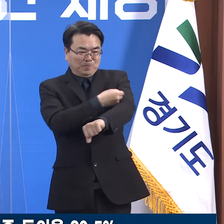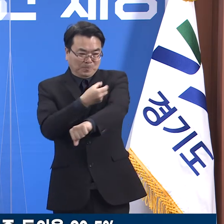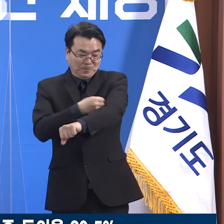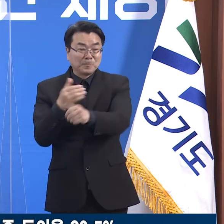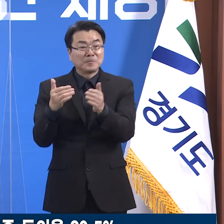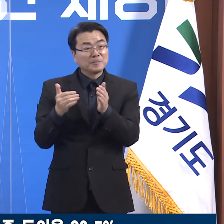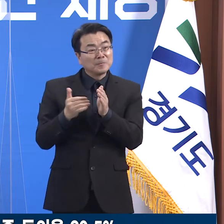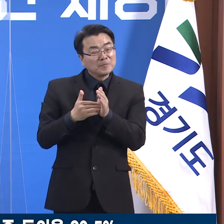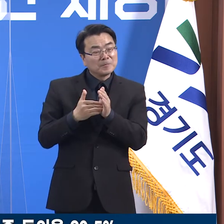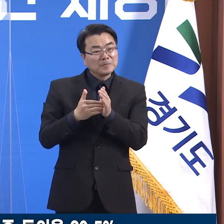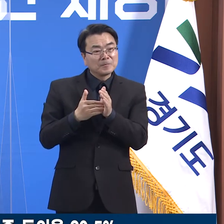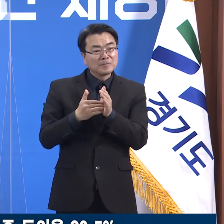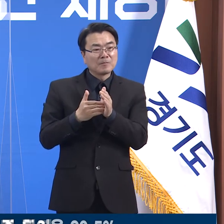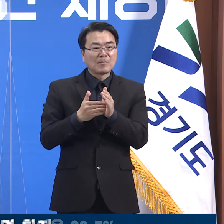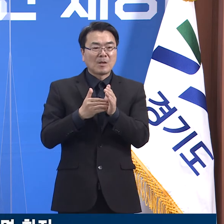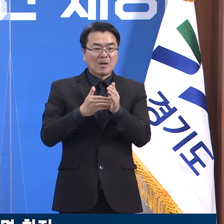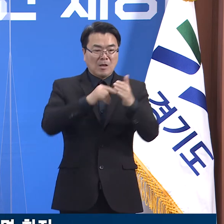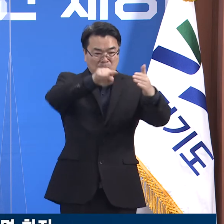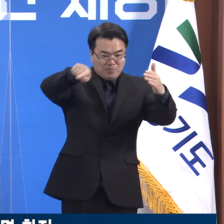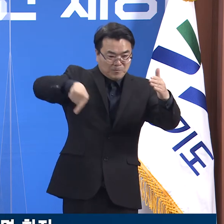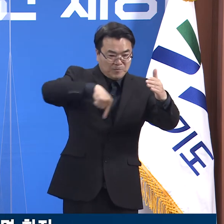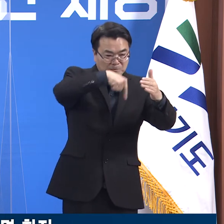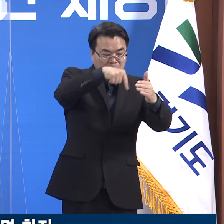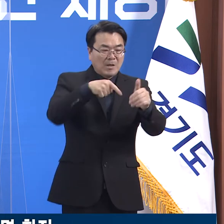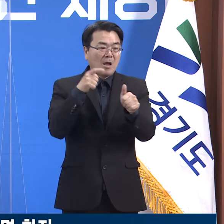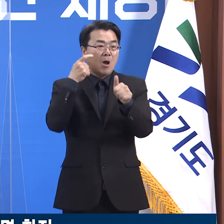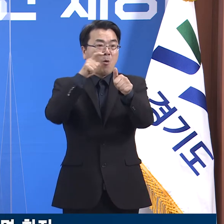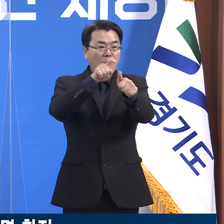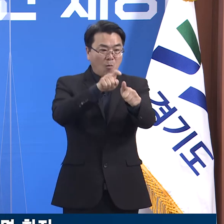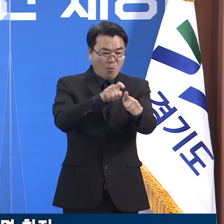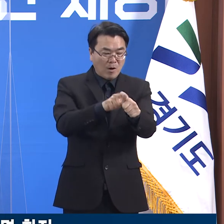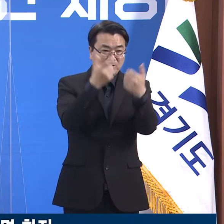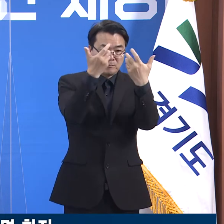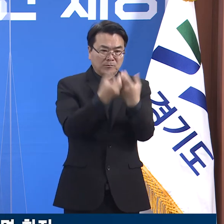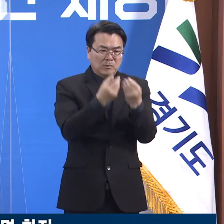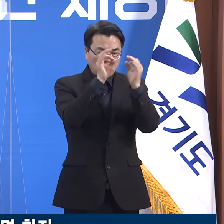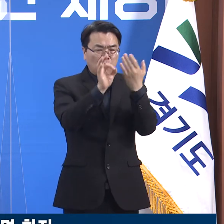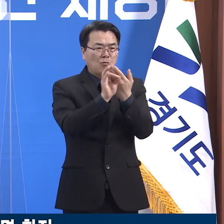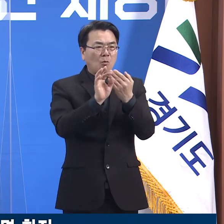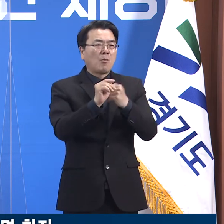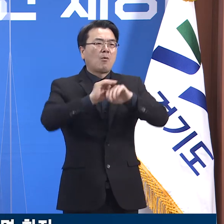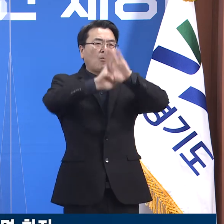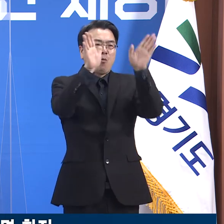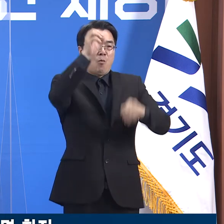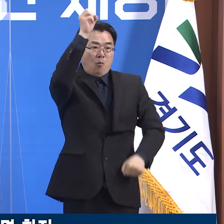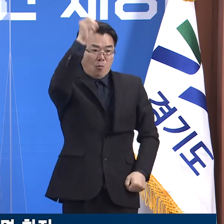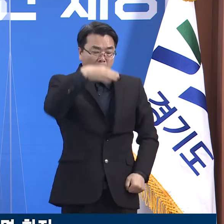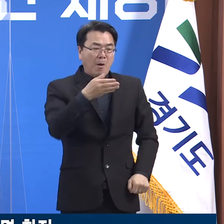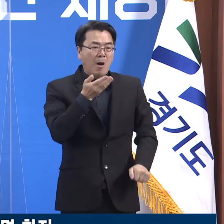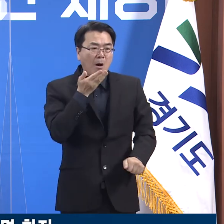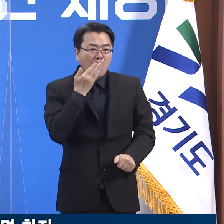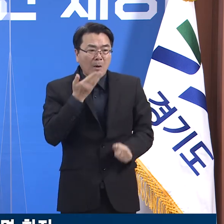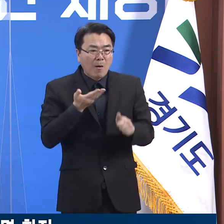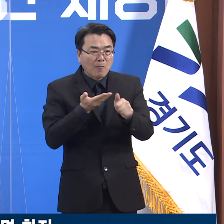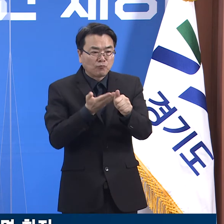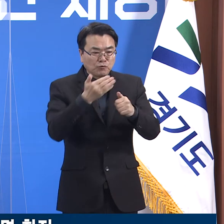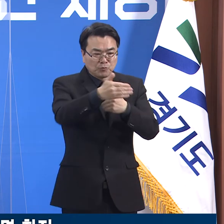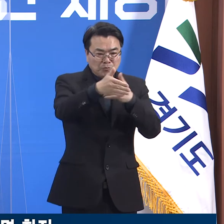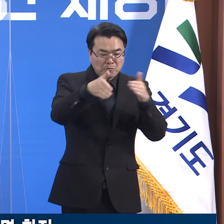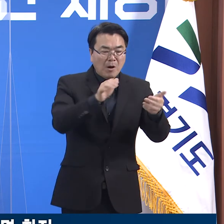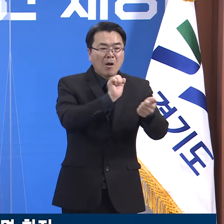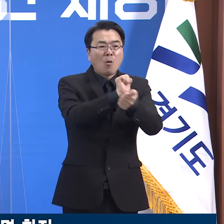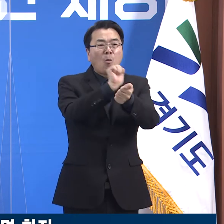도내 주요 확진 사례에 대해 말씀드리겠습니다. 광명시 중학교의 급식실 관련 확진 사례입니다.